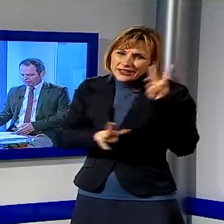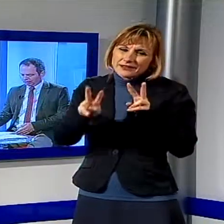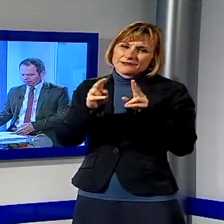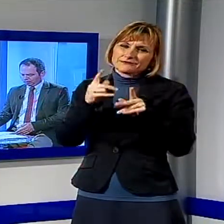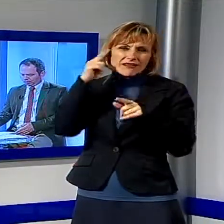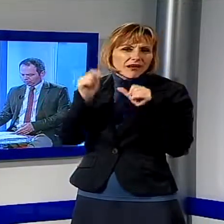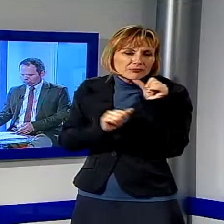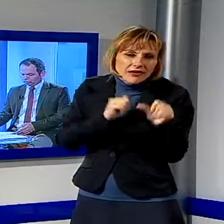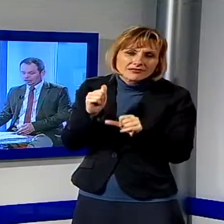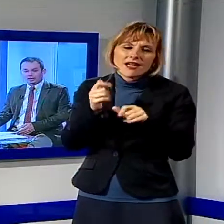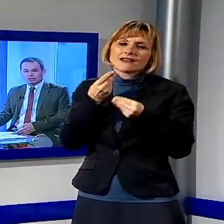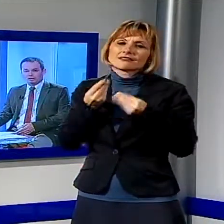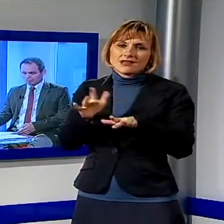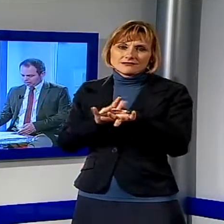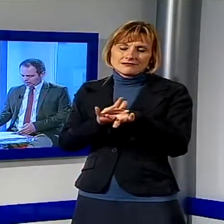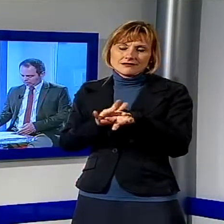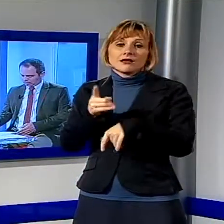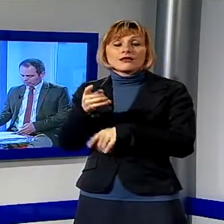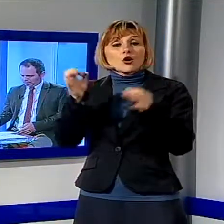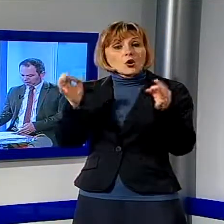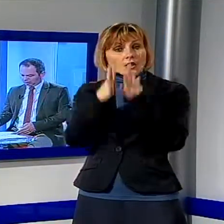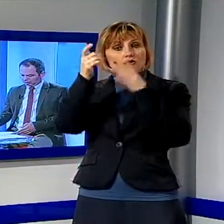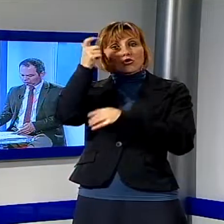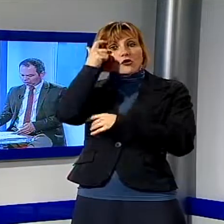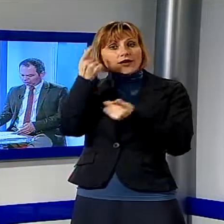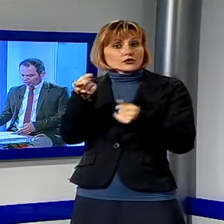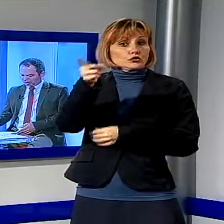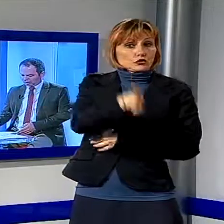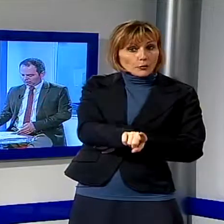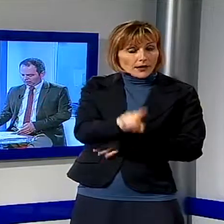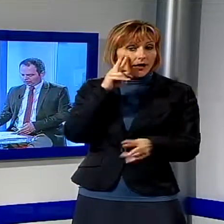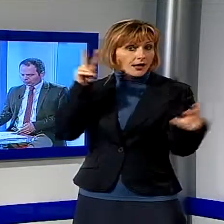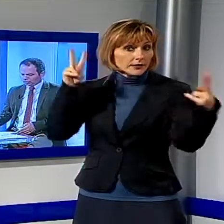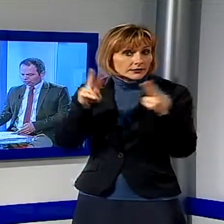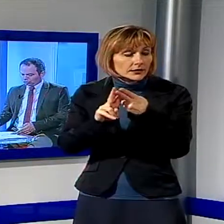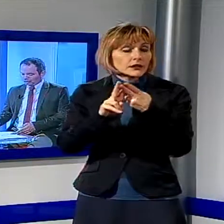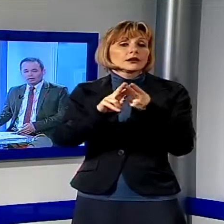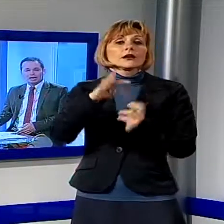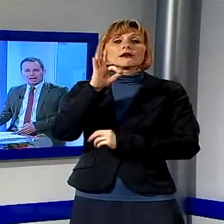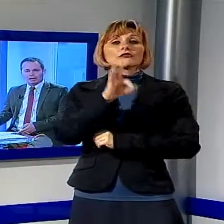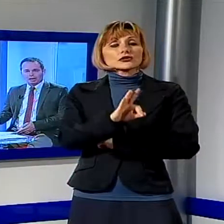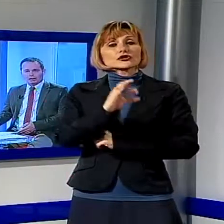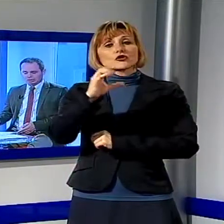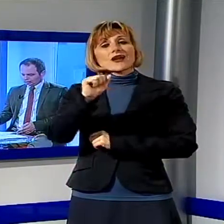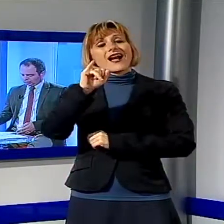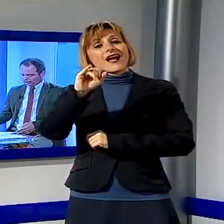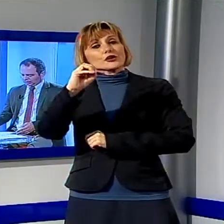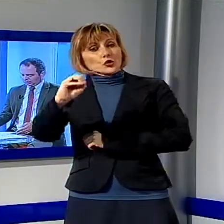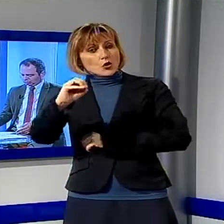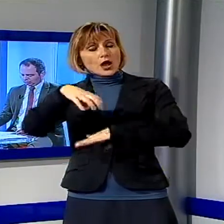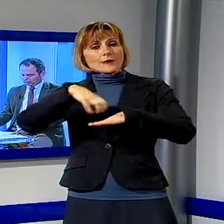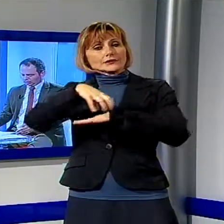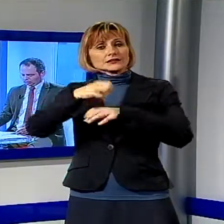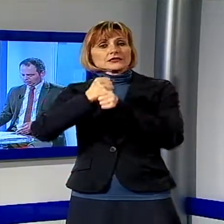problema e a questo proposito il Governo domani incontrerà Francesco Caio, amministratore